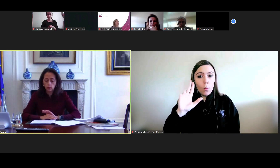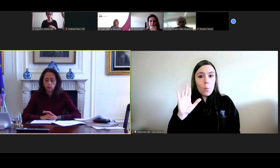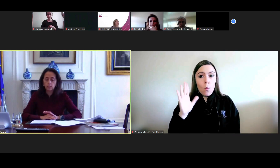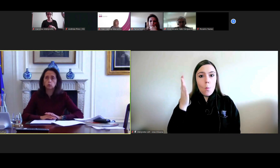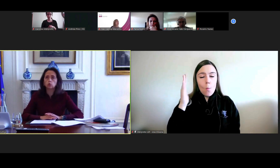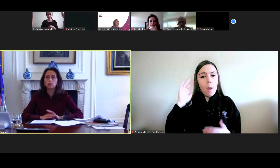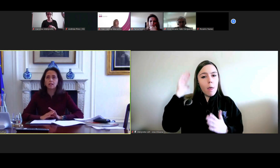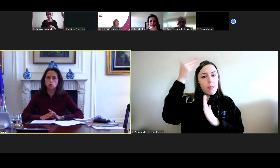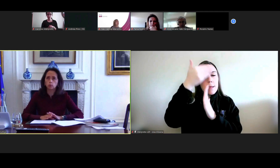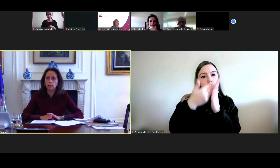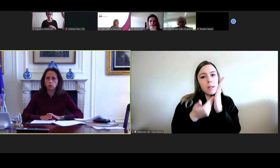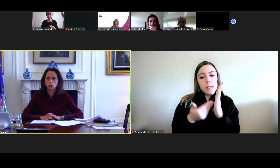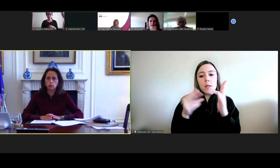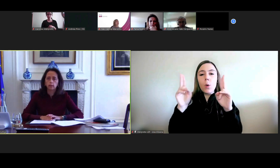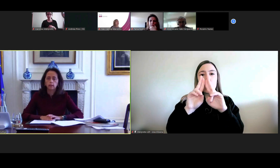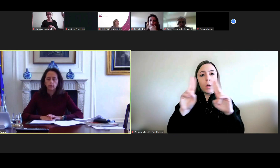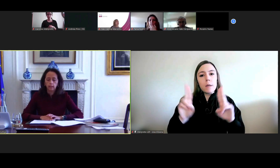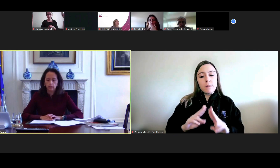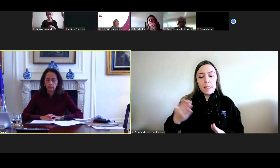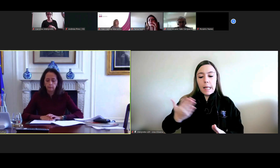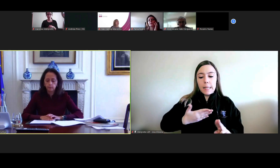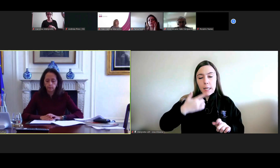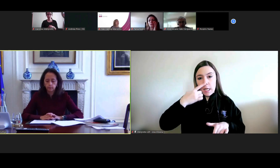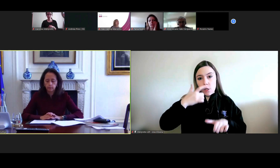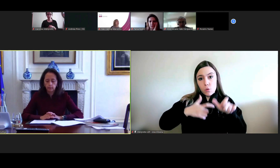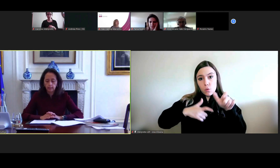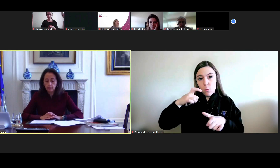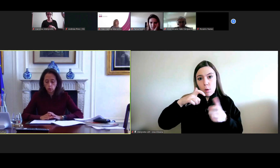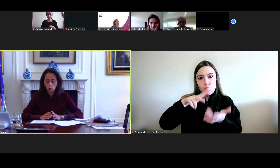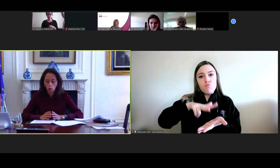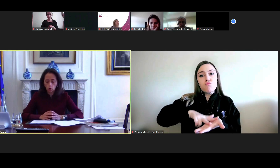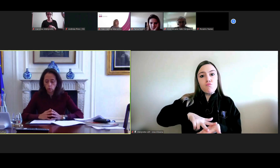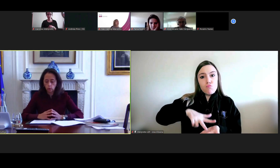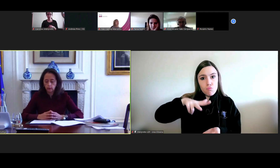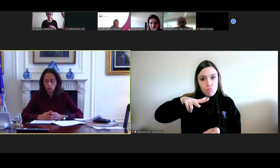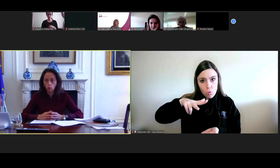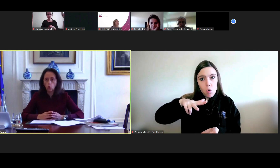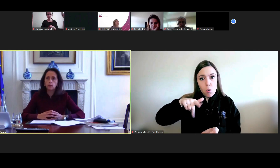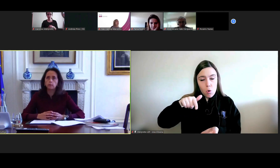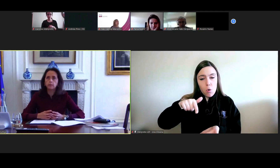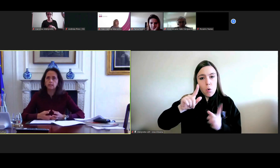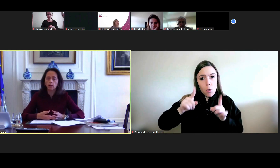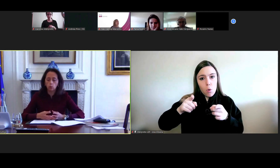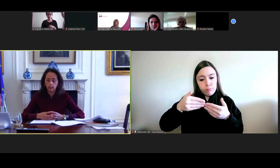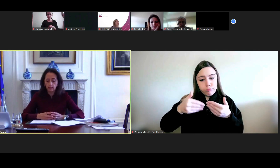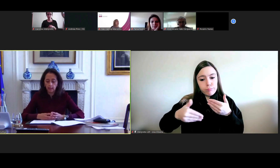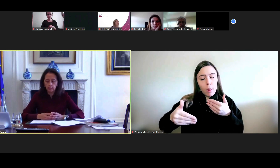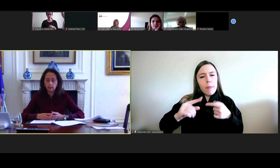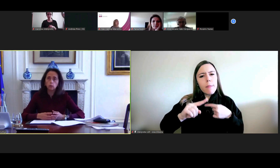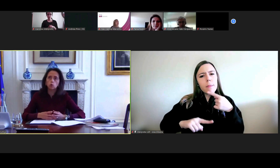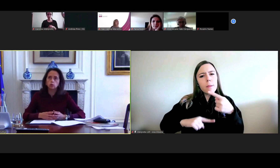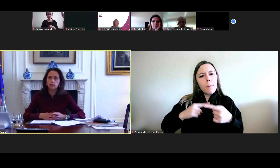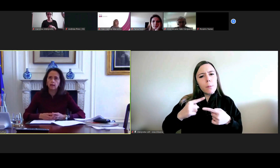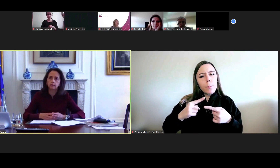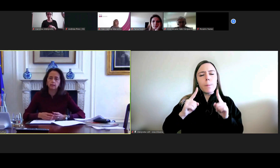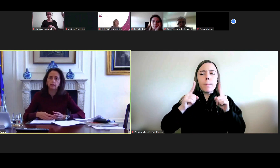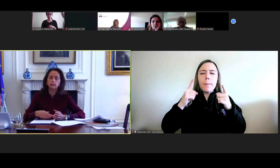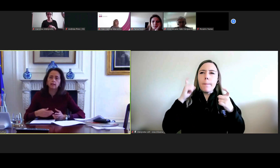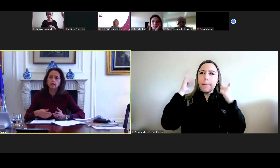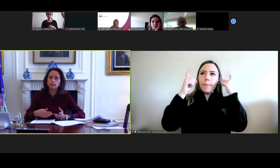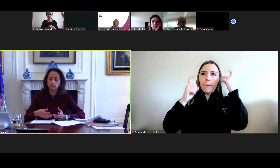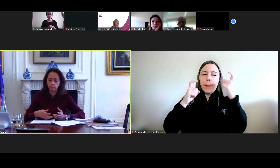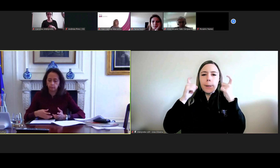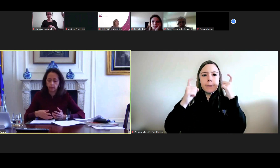a Declaração Universal dos Direitos Humanos, desde logo houve a ambição, a ideia de encontrar